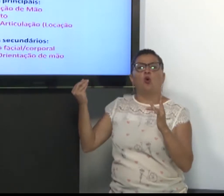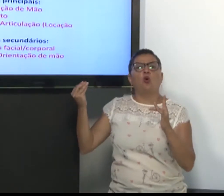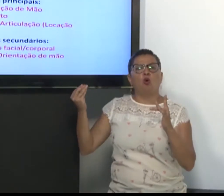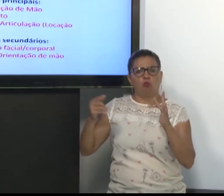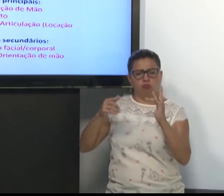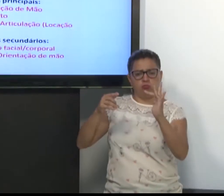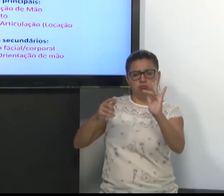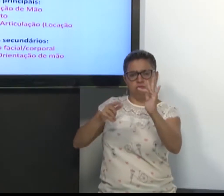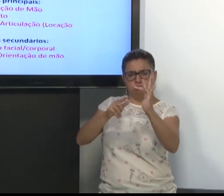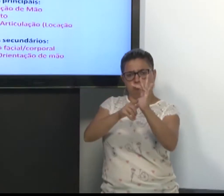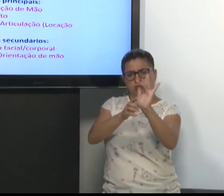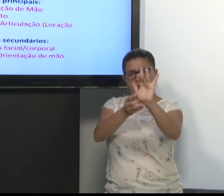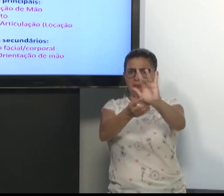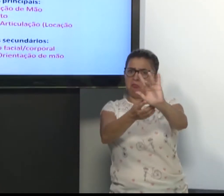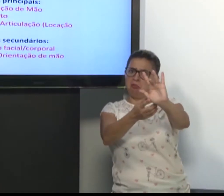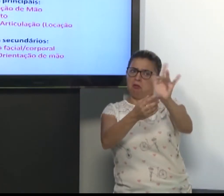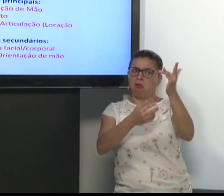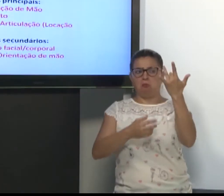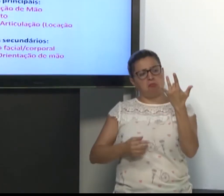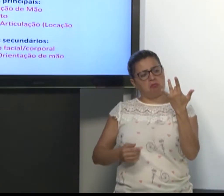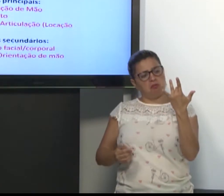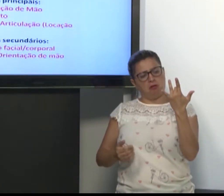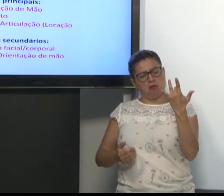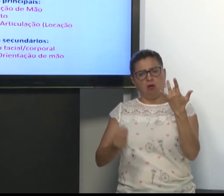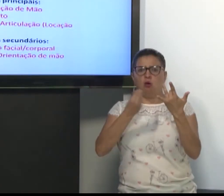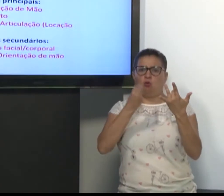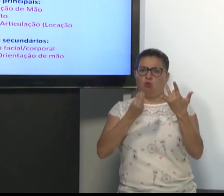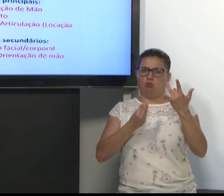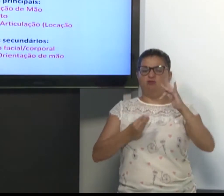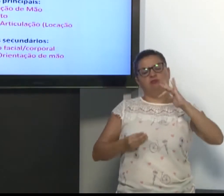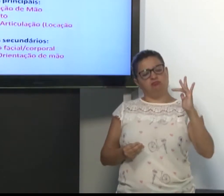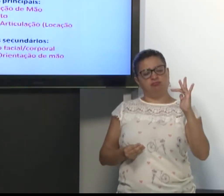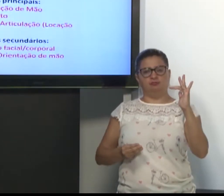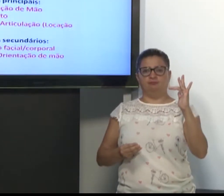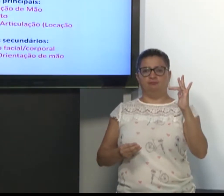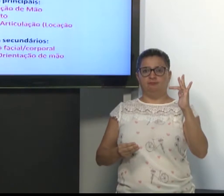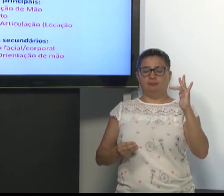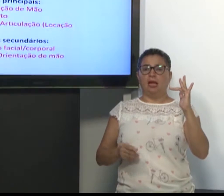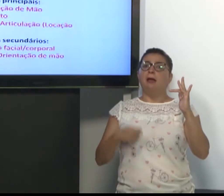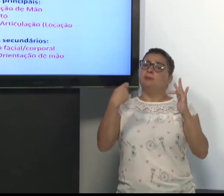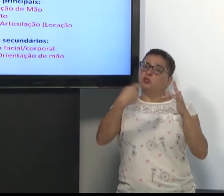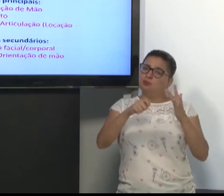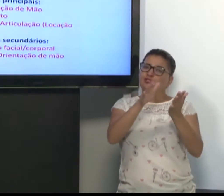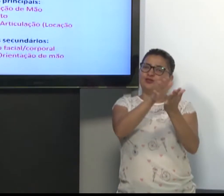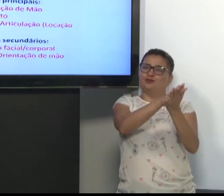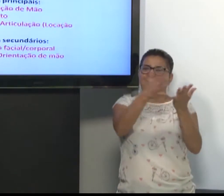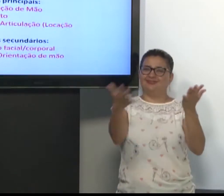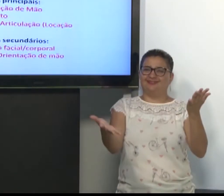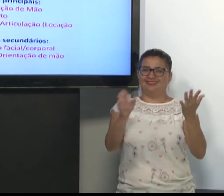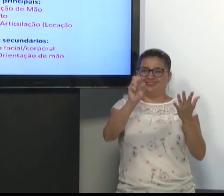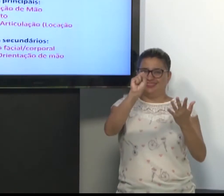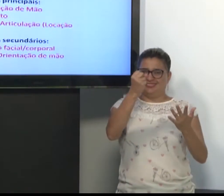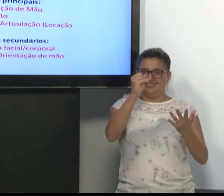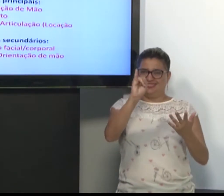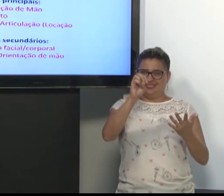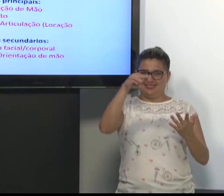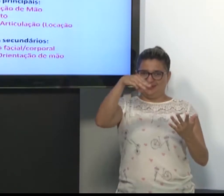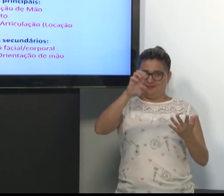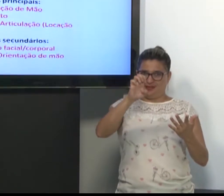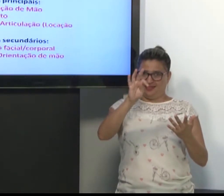frente, para trás. Então, eu escolho para o meio. Mas precisamos, para esse sinal, ter simetria.